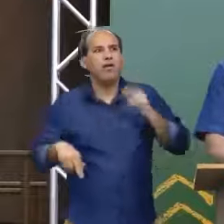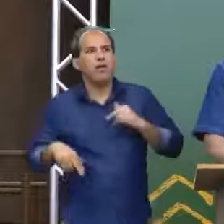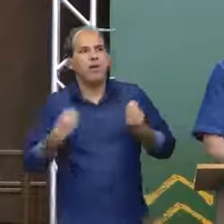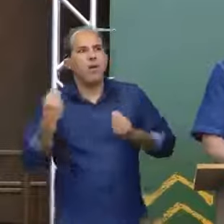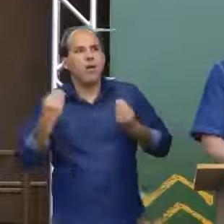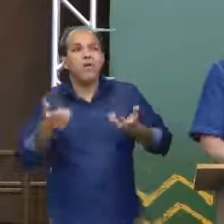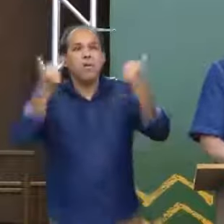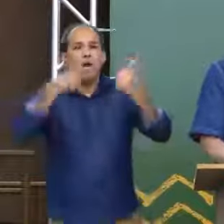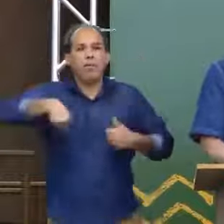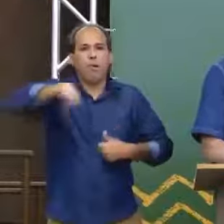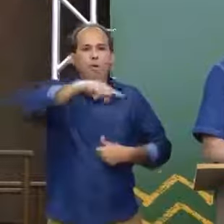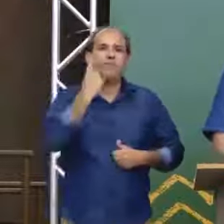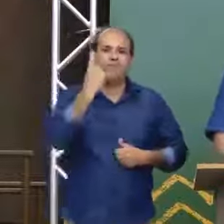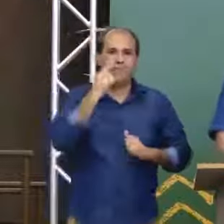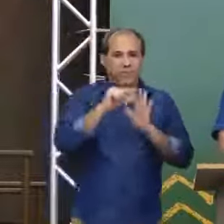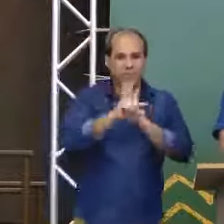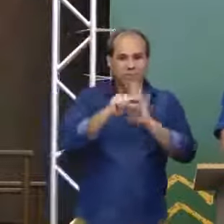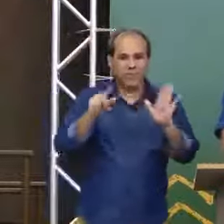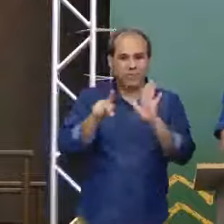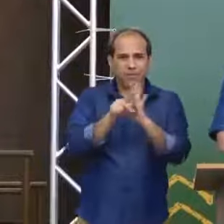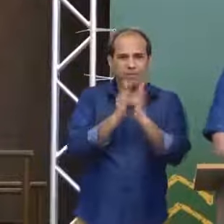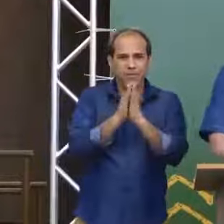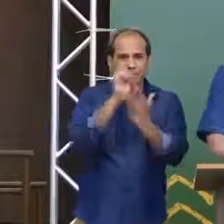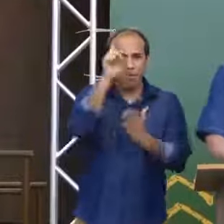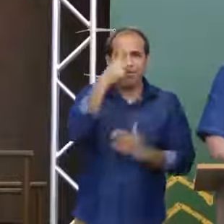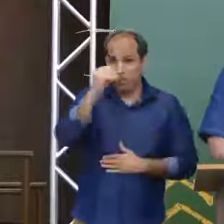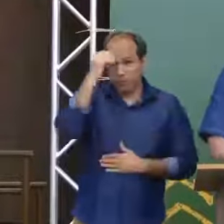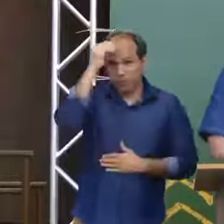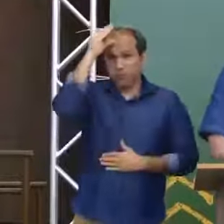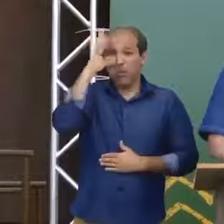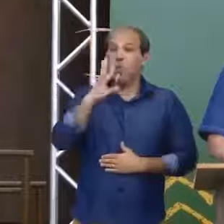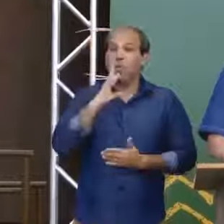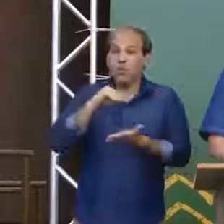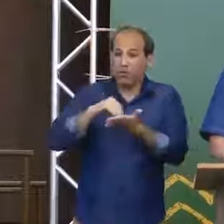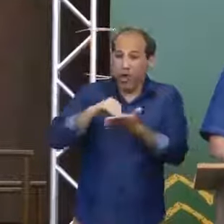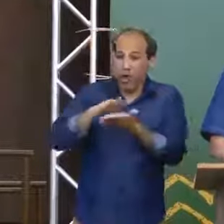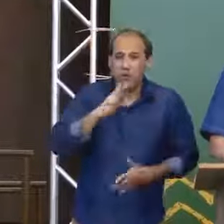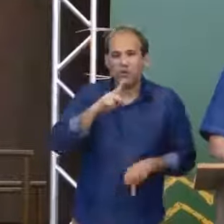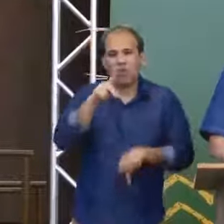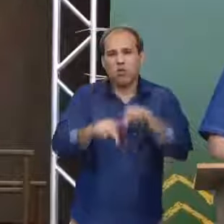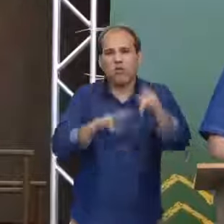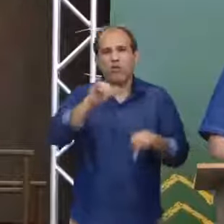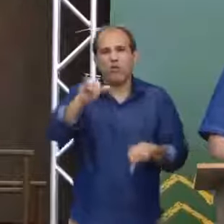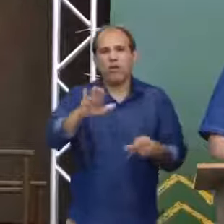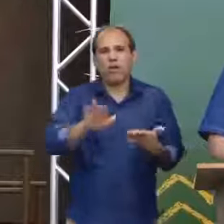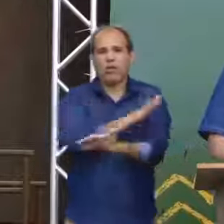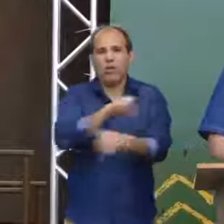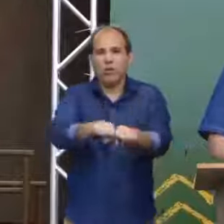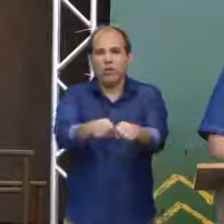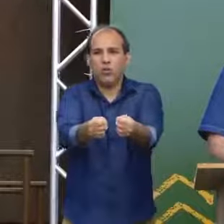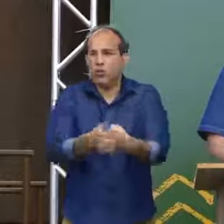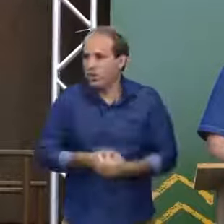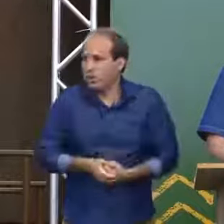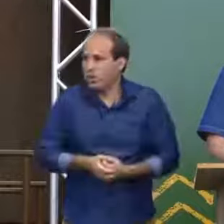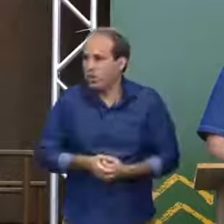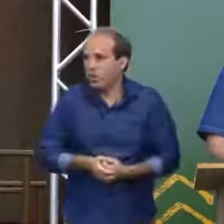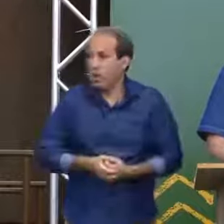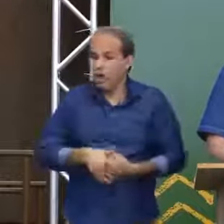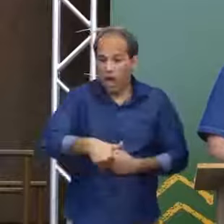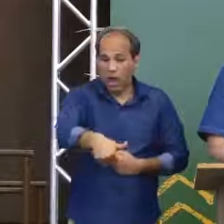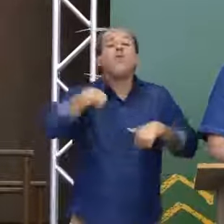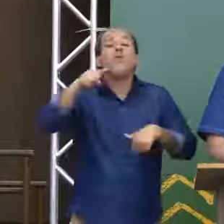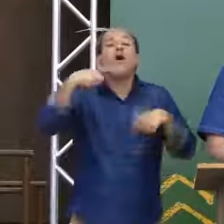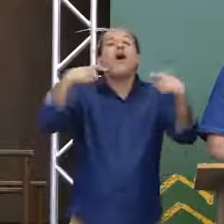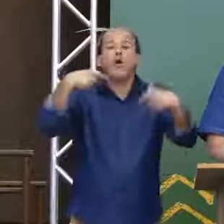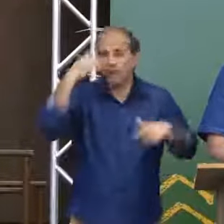Até tem uma passagem bíblica que diz, né? Por falta de conhecimento, o meu povo pereceu. Perguntam para mim, onde estarei dia 7